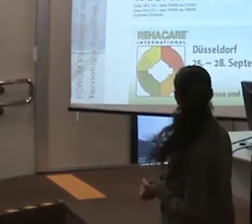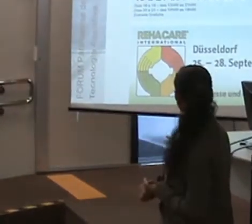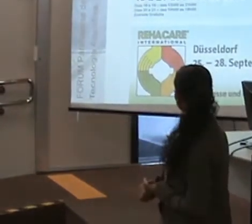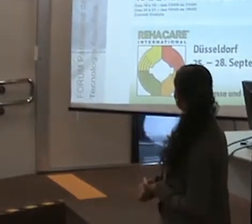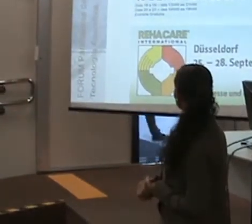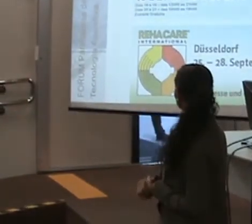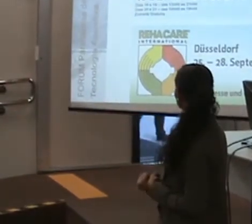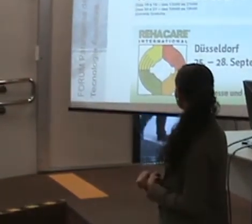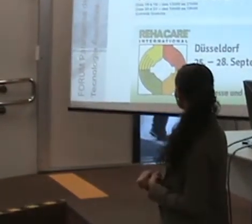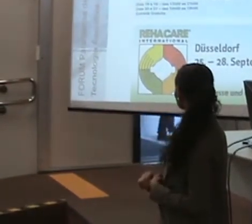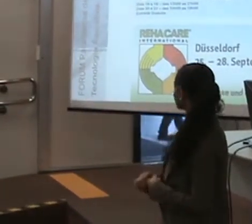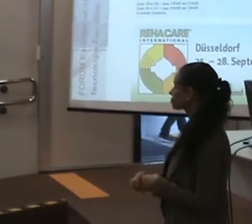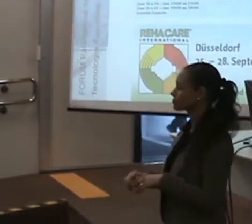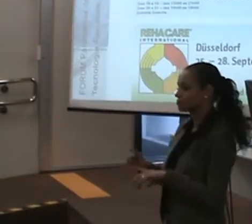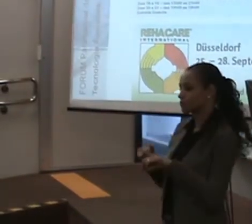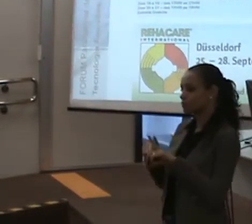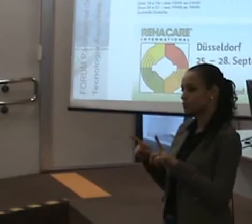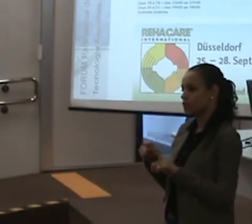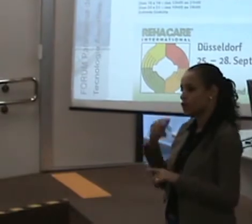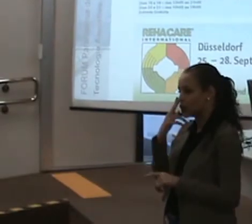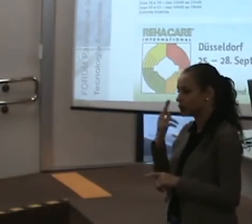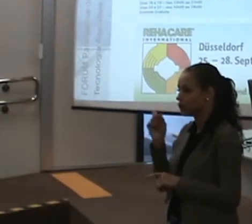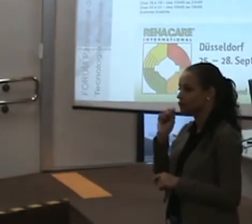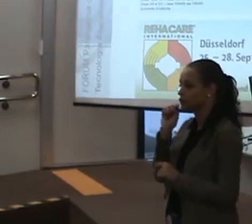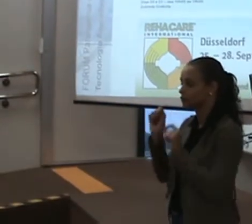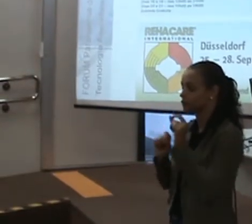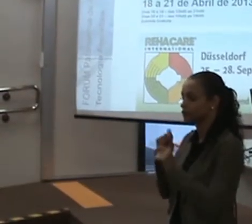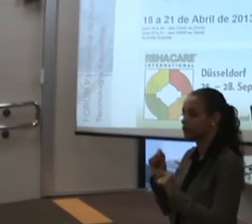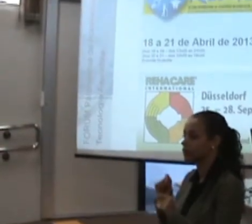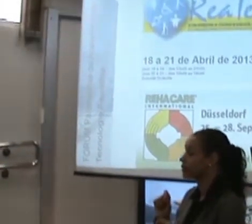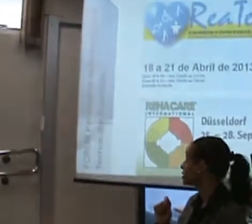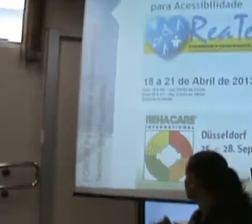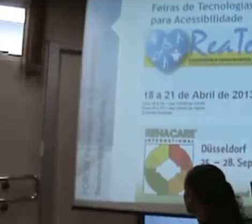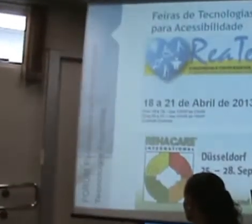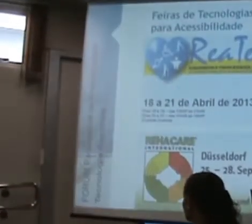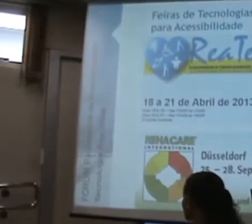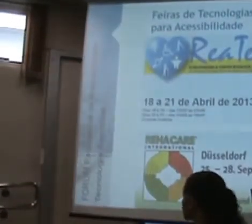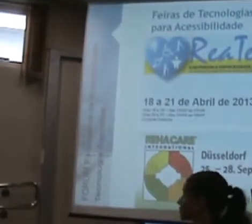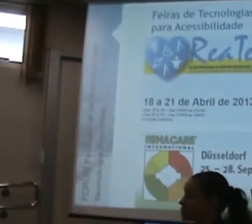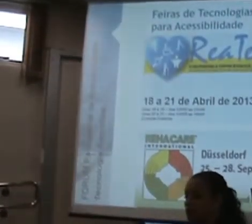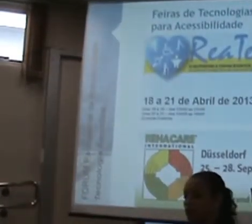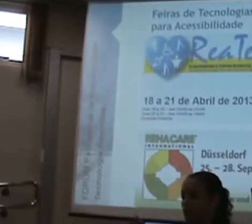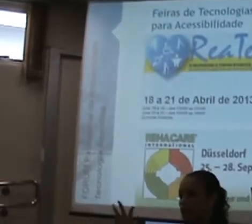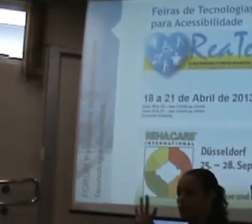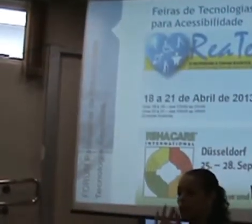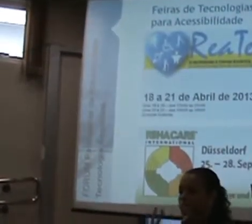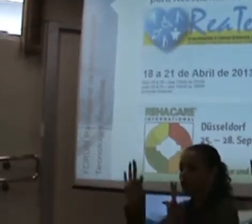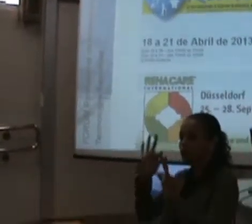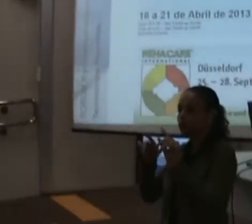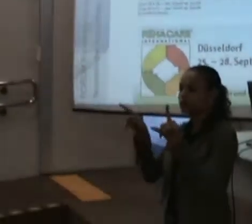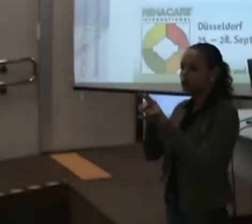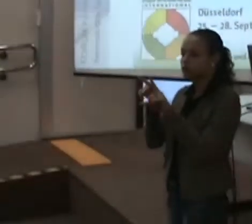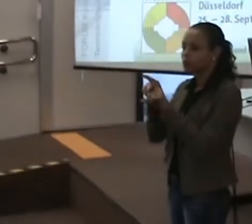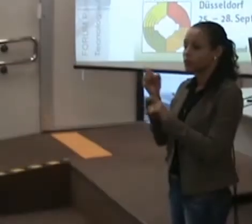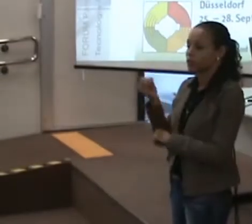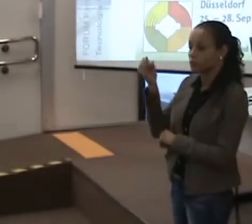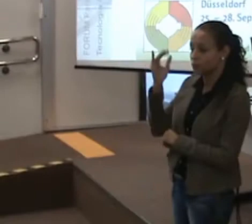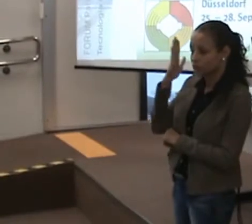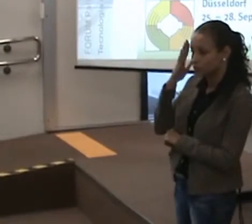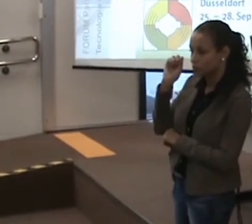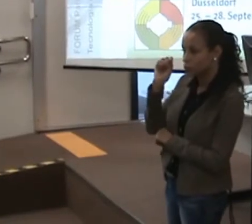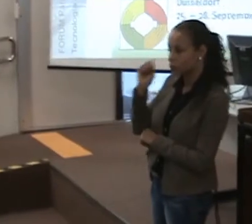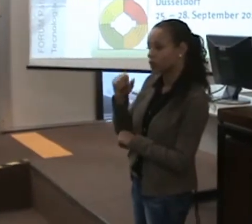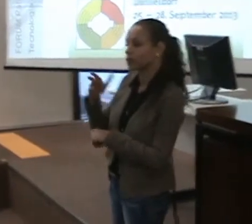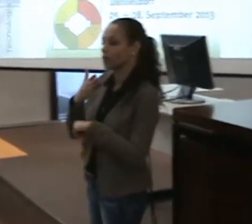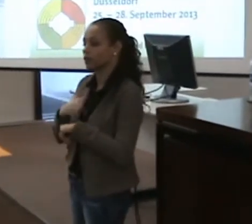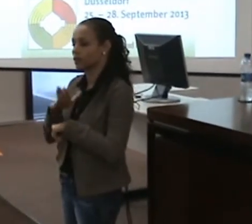Mas eu acho, assim, que independente de botar algumas tecnologias, o importante é saber viver na